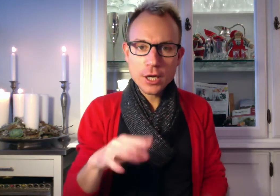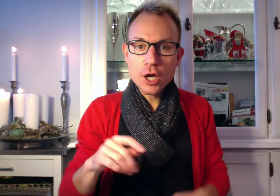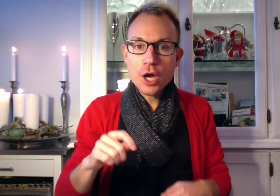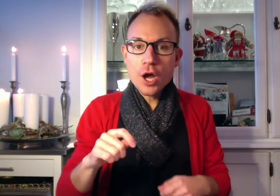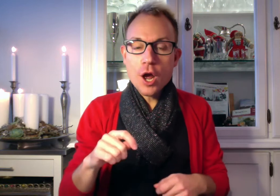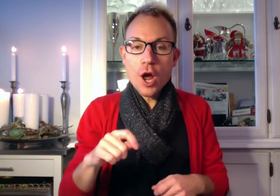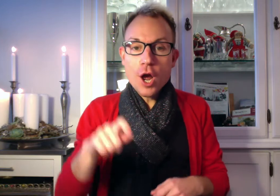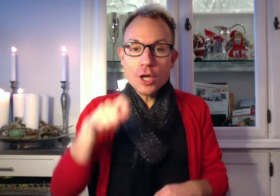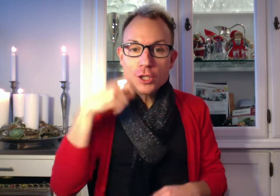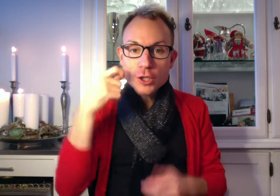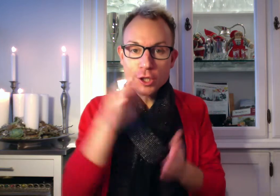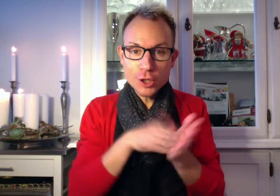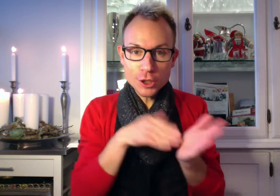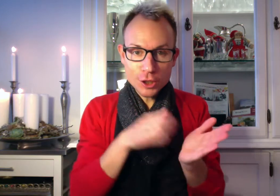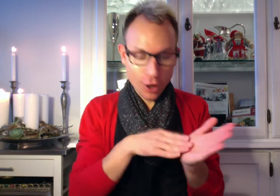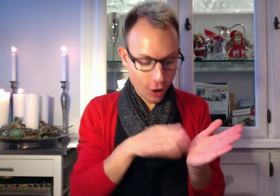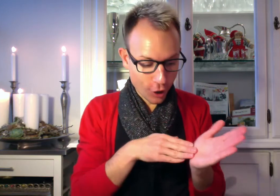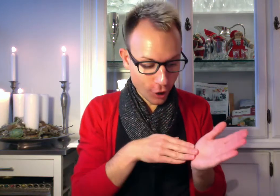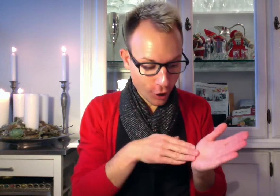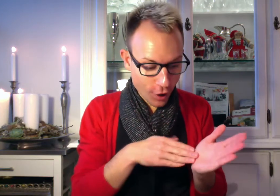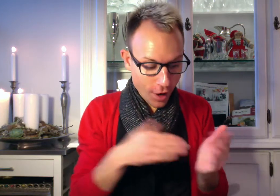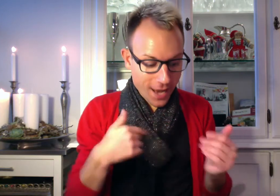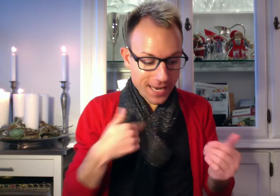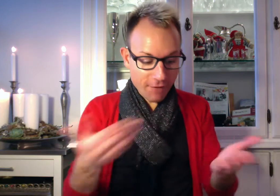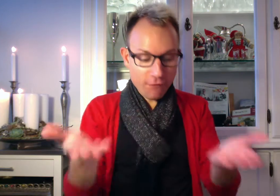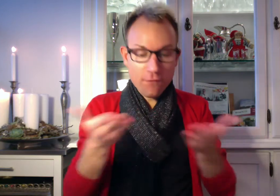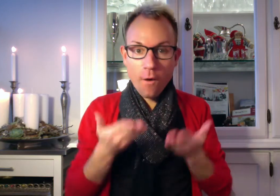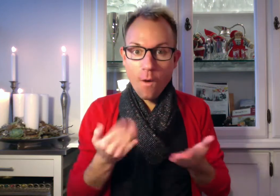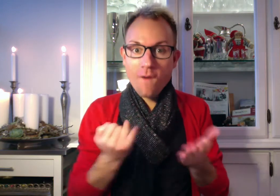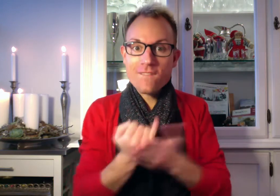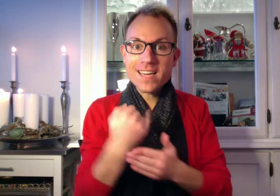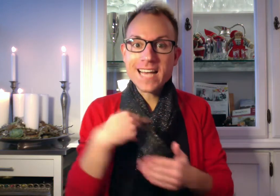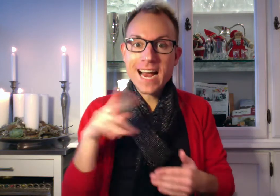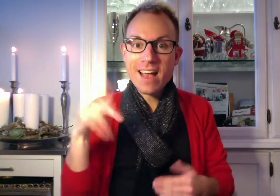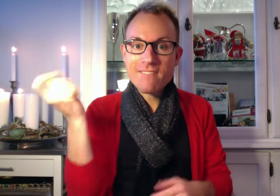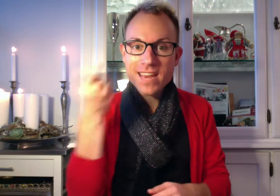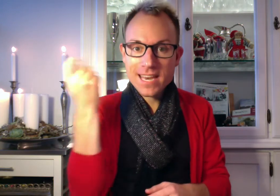tykkestøj. Jeg får hvis jeg kan vinde.